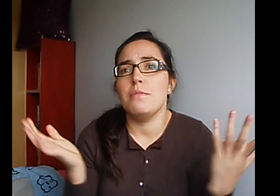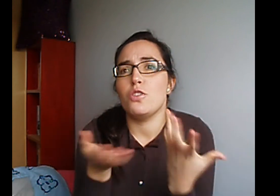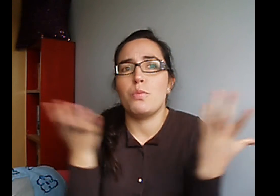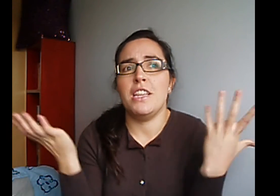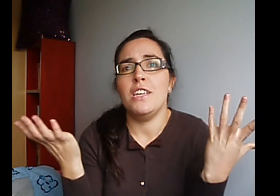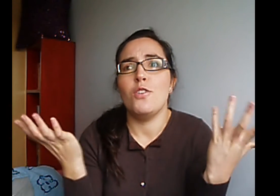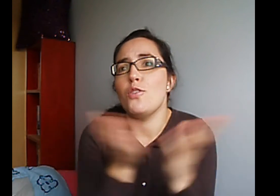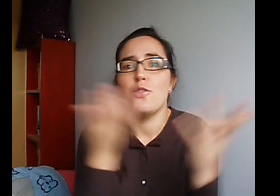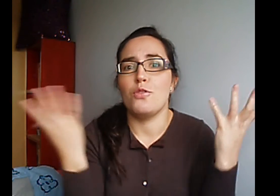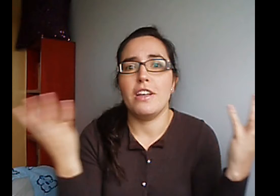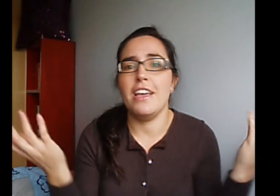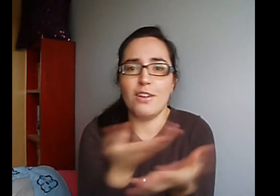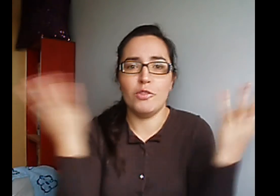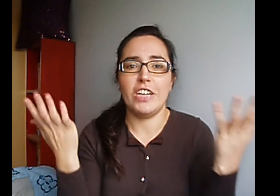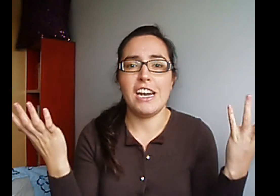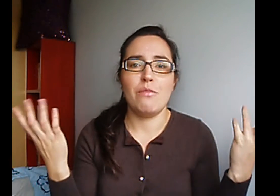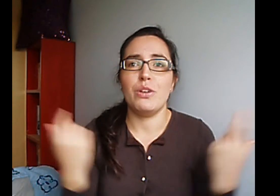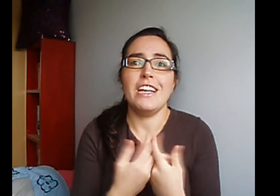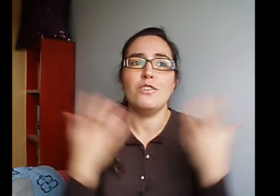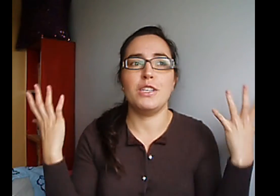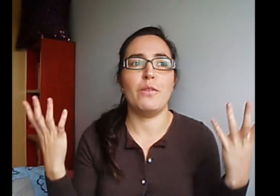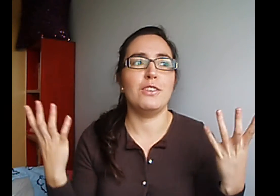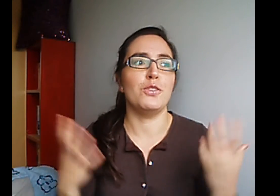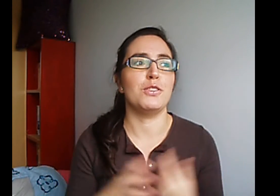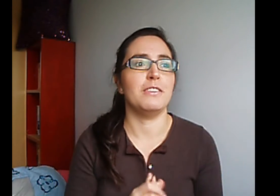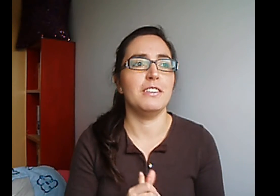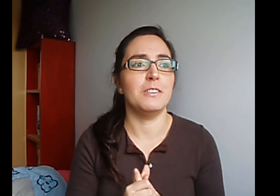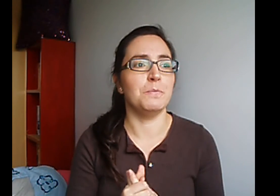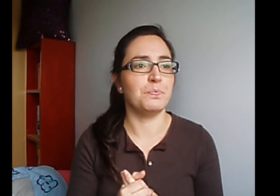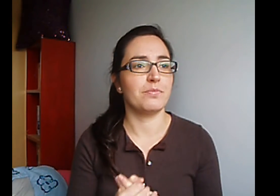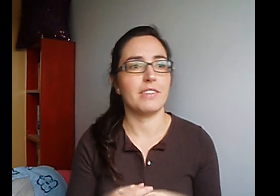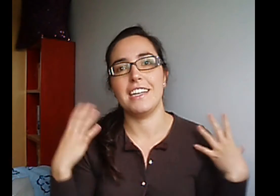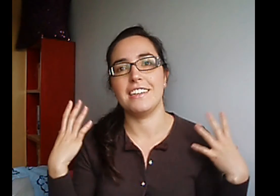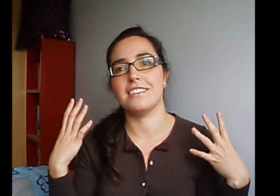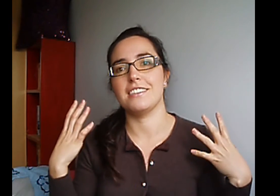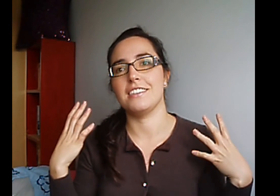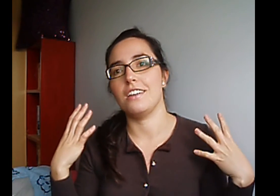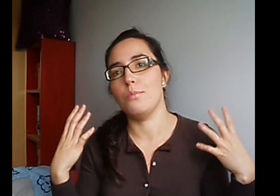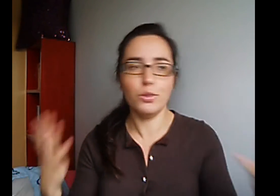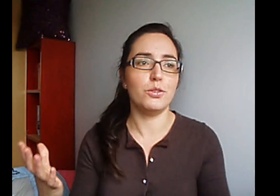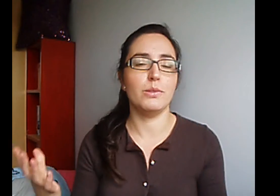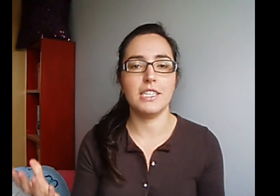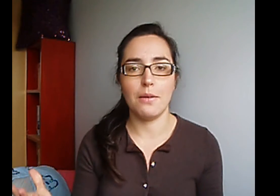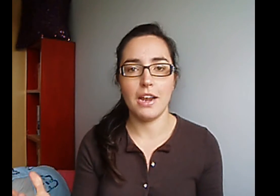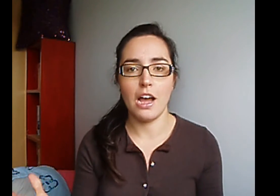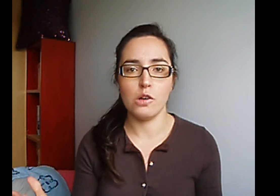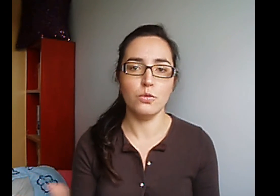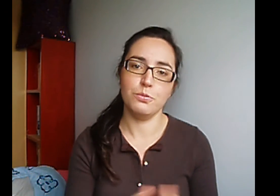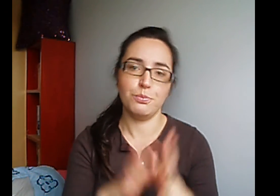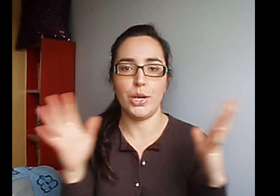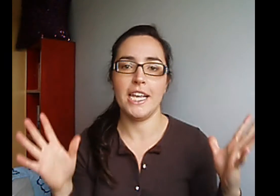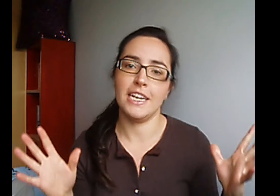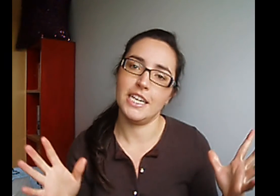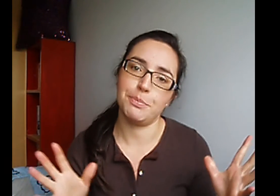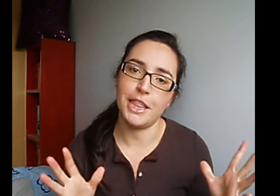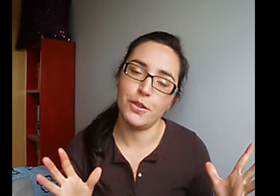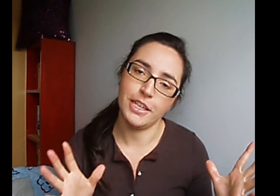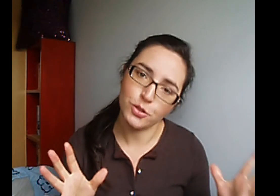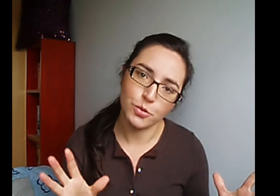sorprendió encontrarla por ahí No sé cuántos booktubers Habrá aún por ahí En el espacio de YouTube